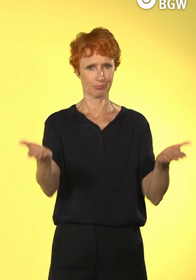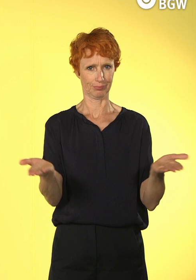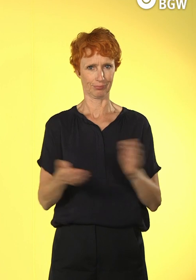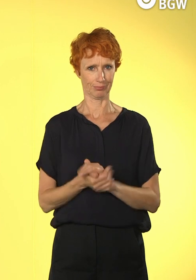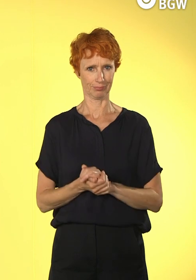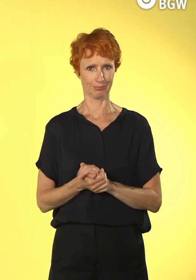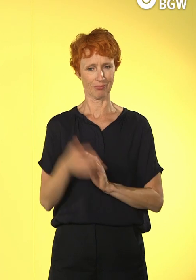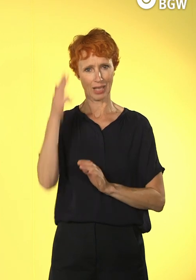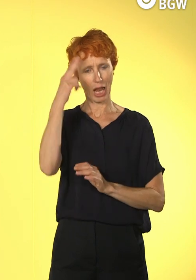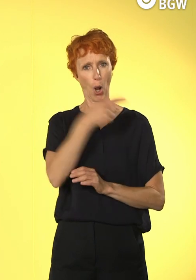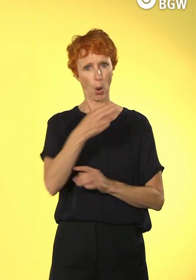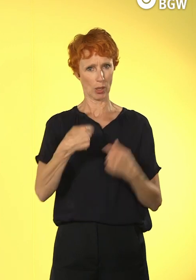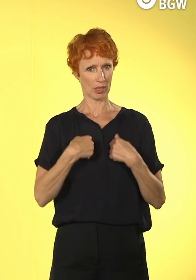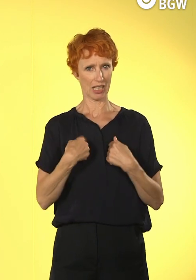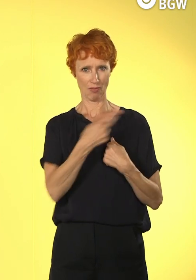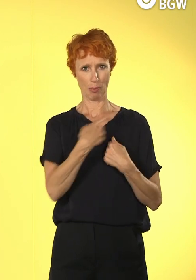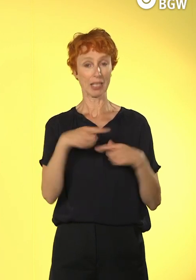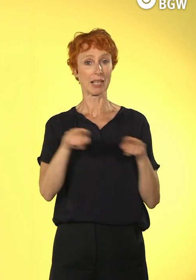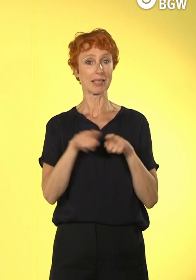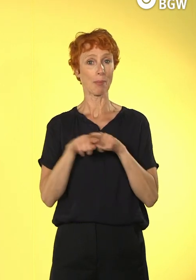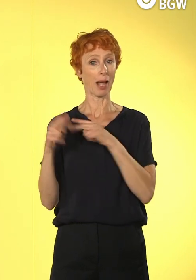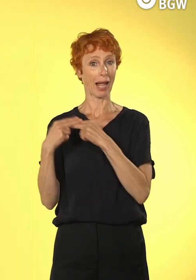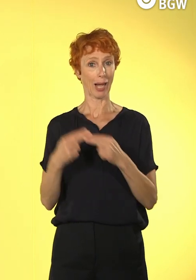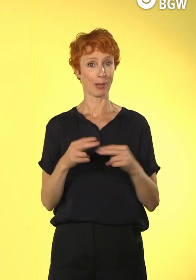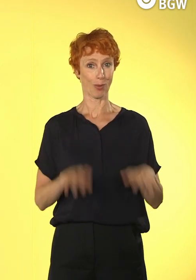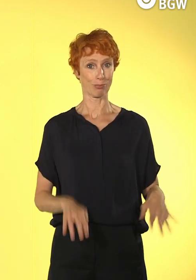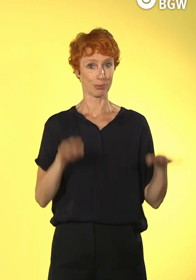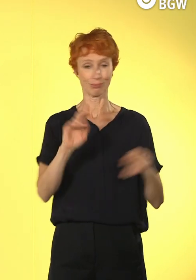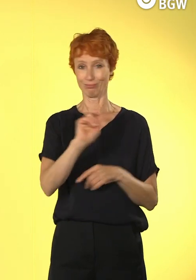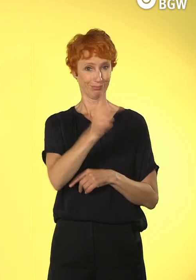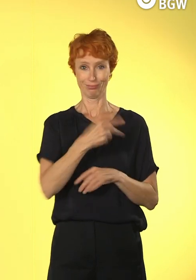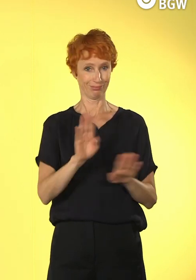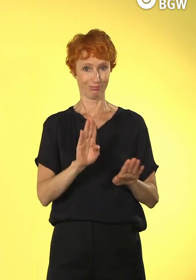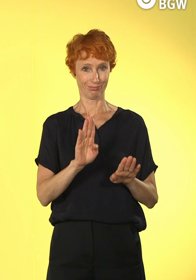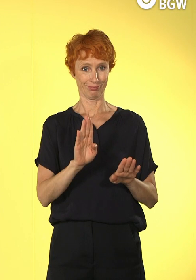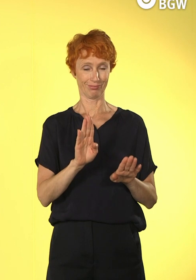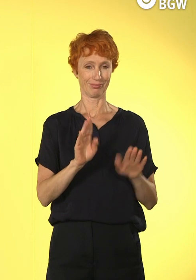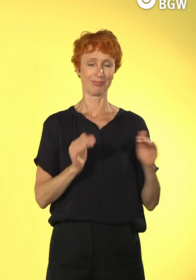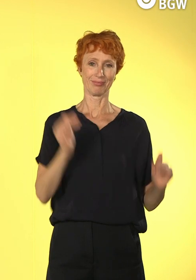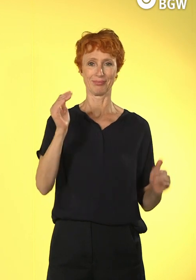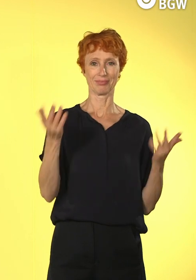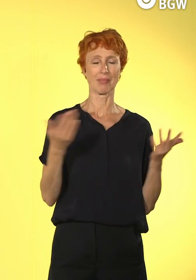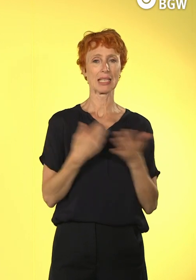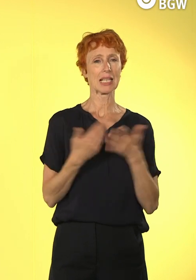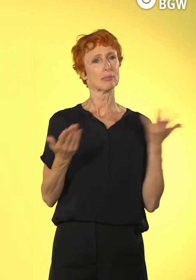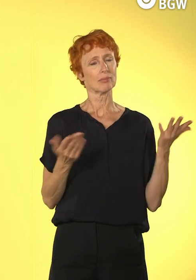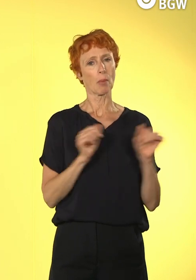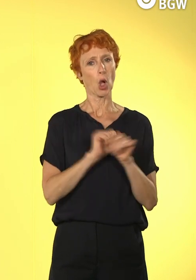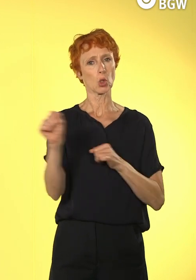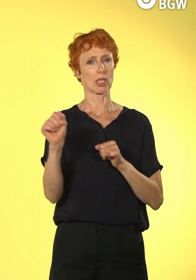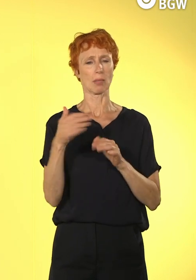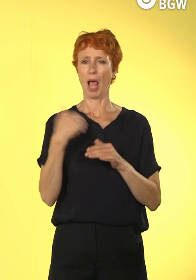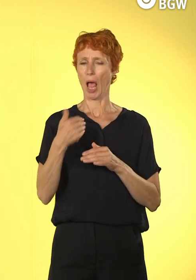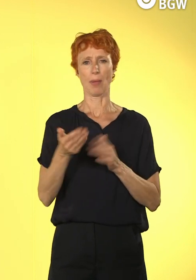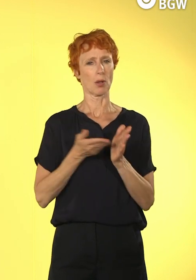auch nicht, gehören auch nicht der gleichen Generation an, aber ich glaube, diese Frage Offenheit im Lernen,